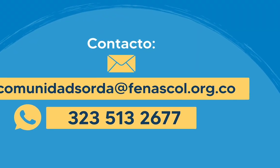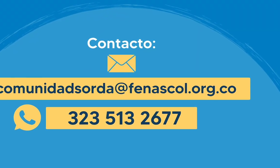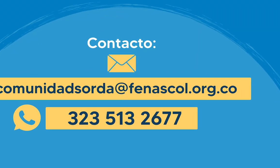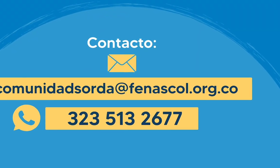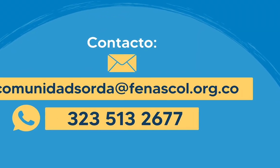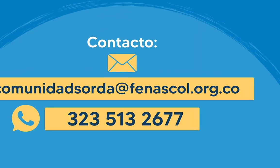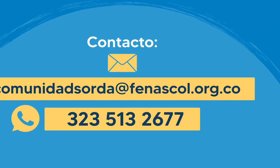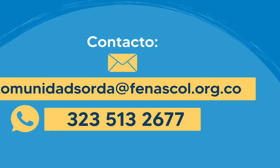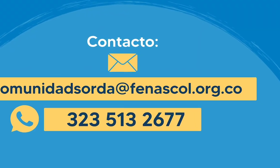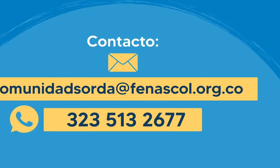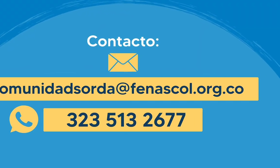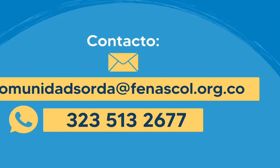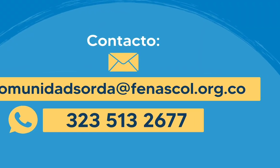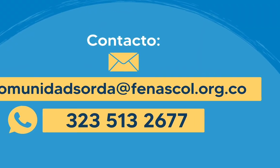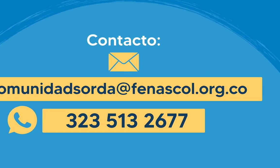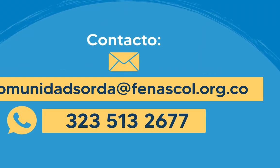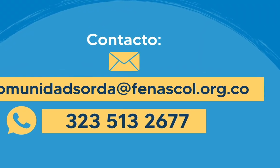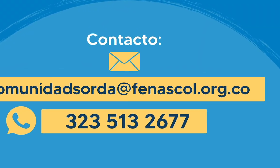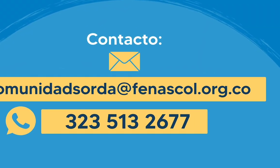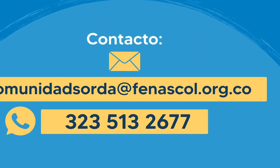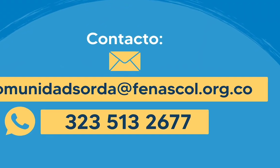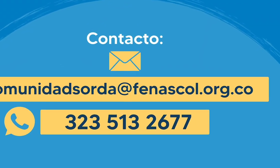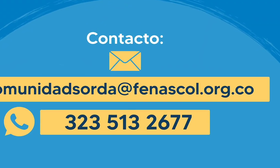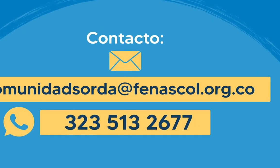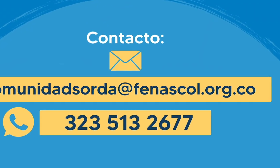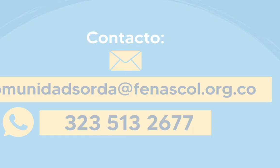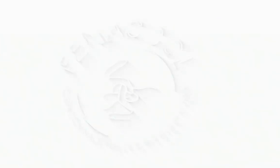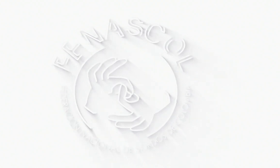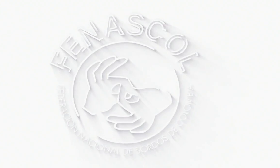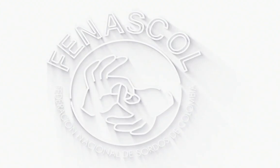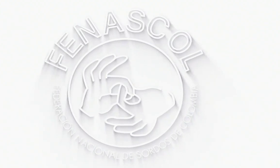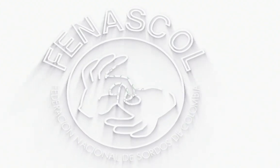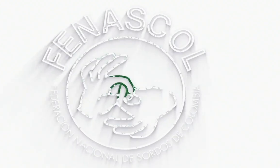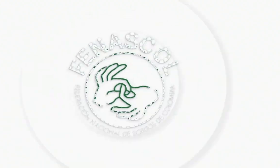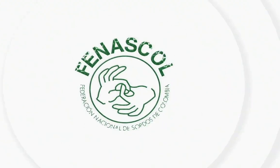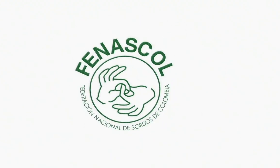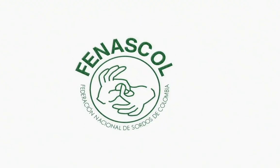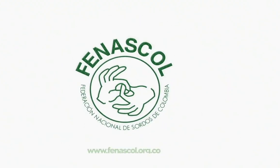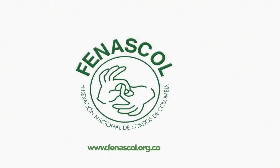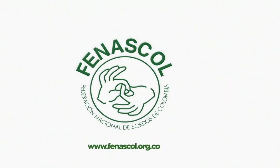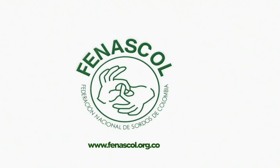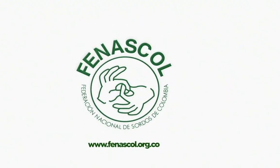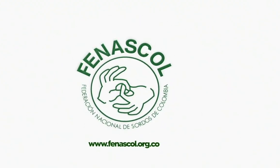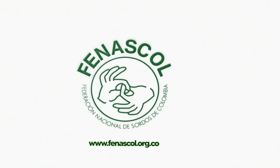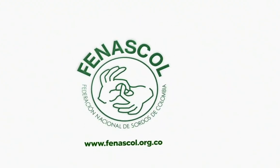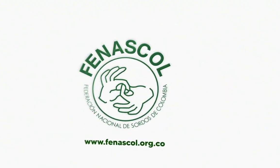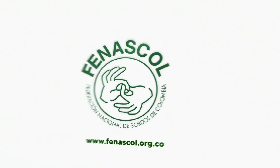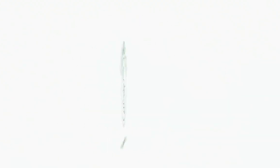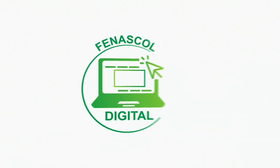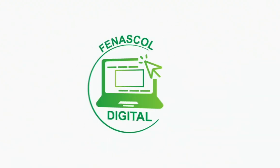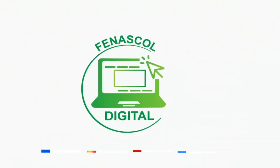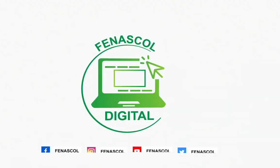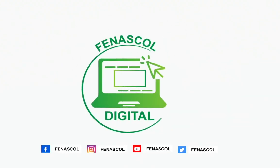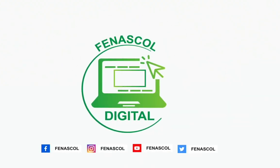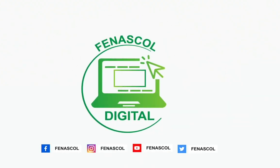Gracias por ver el video Gracias por ver el video